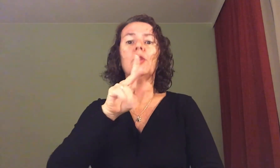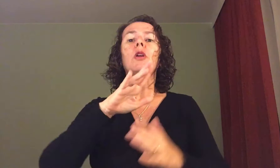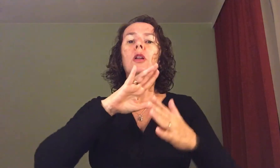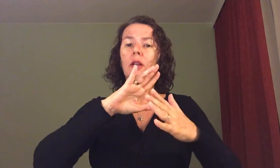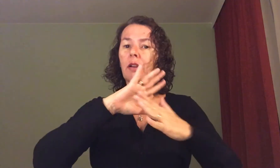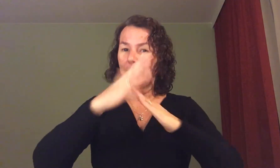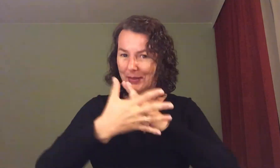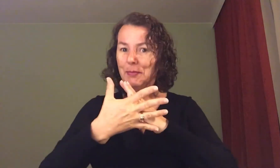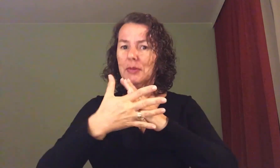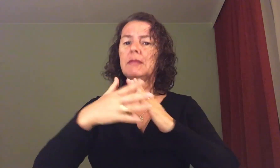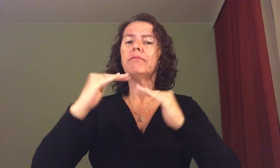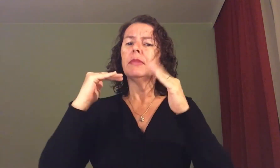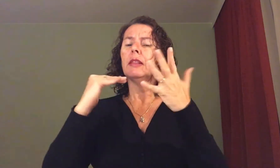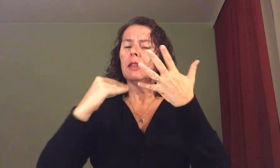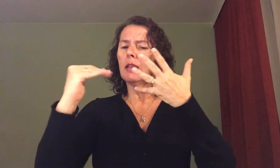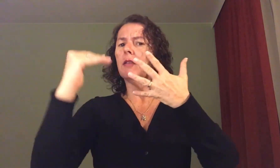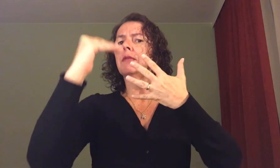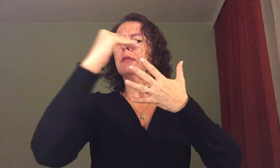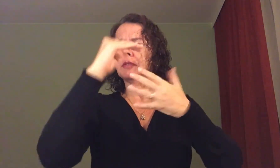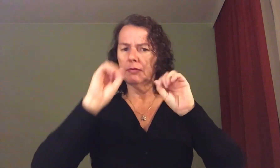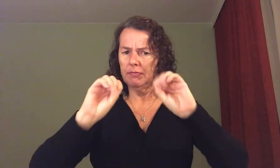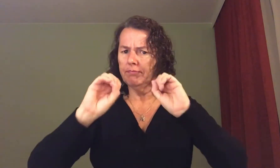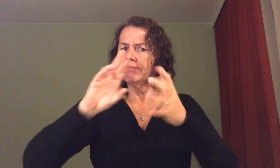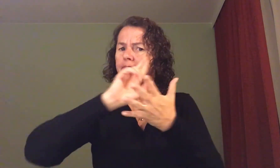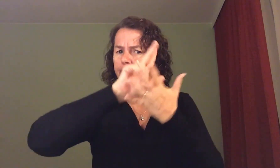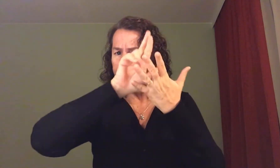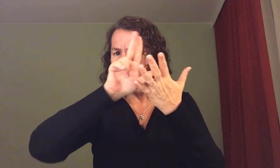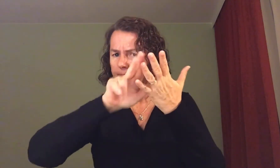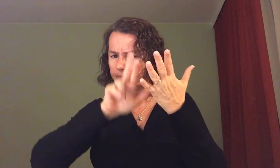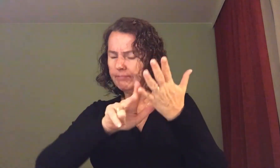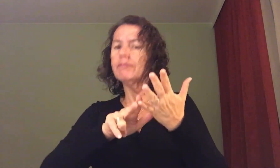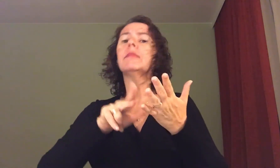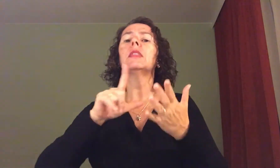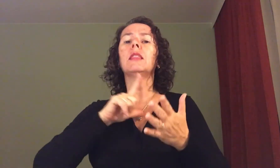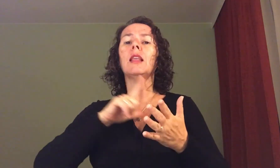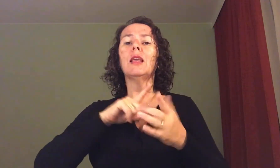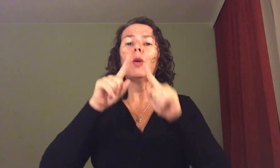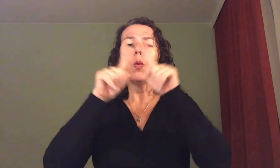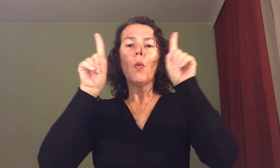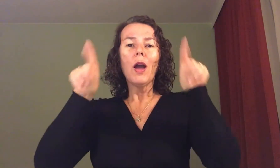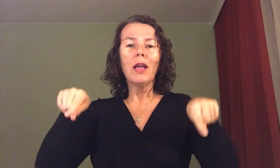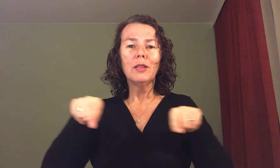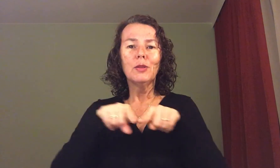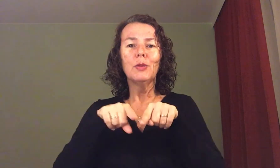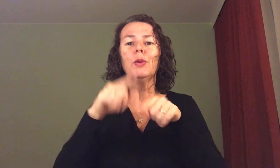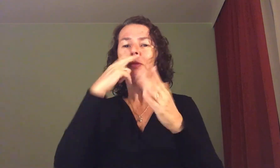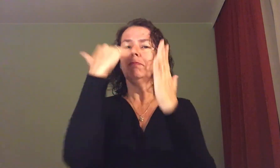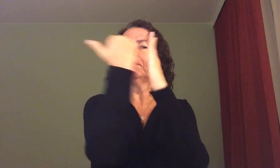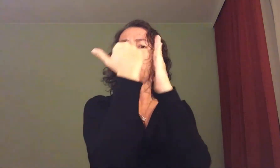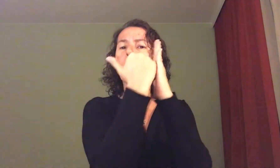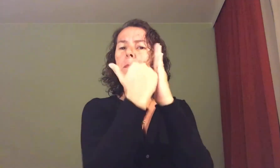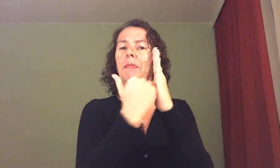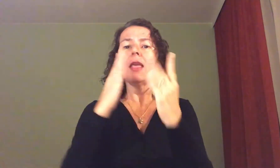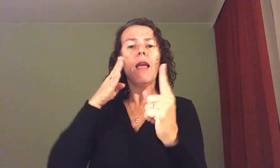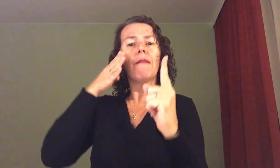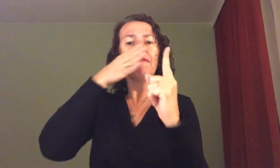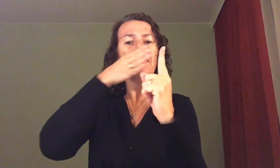diferentes níveis da educação por meio de um quadro de referência para o ensino da